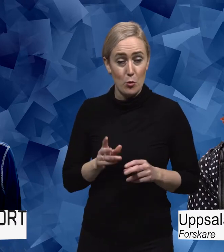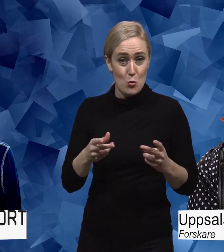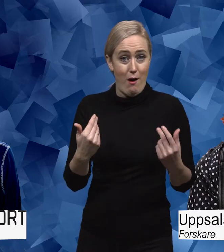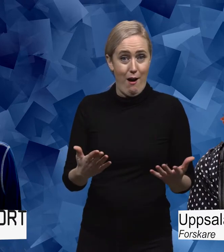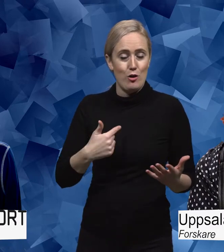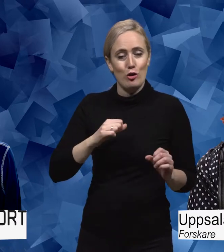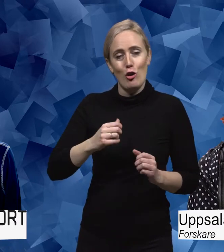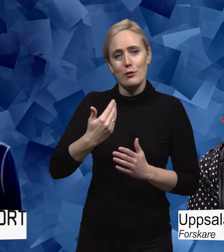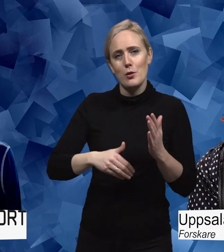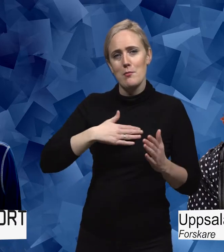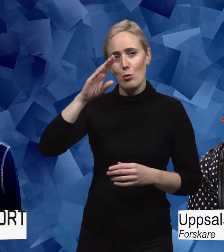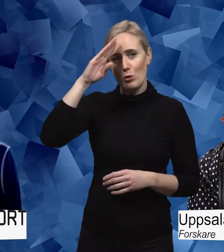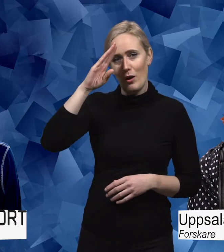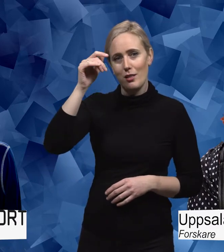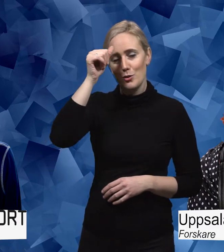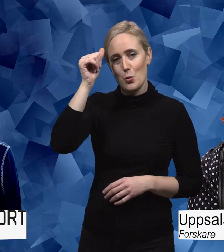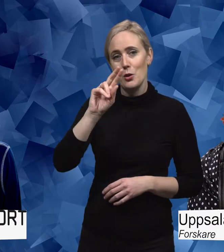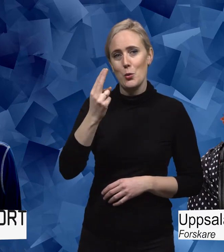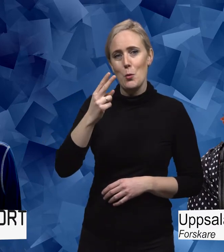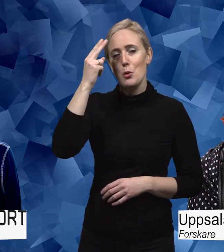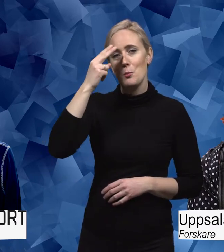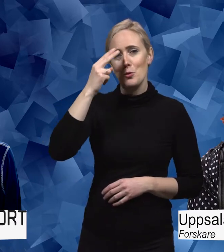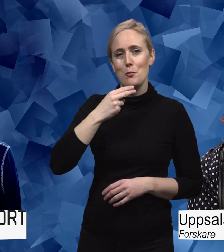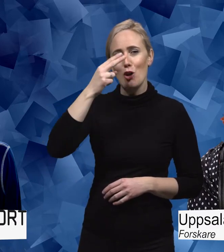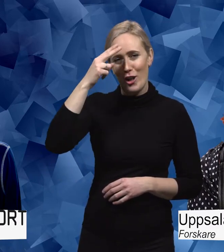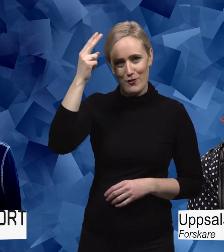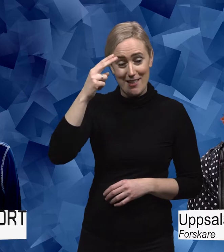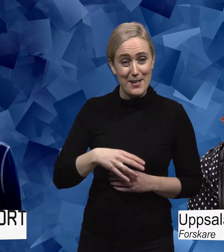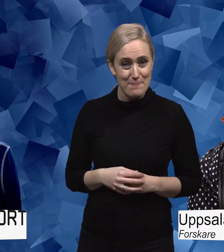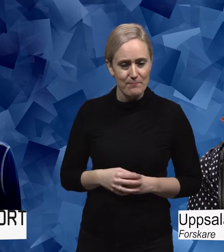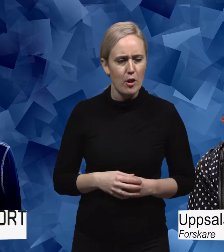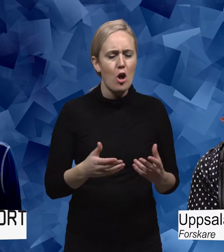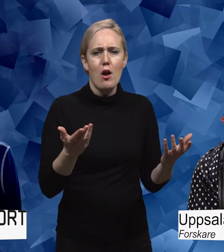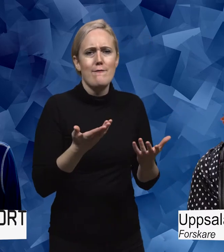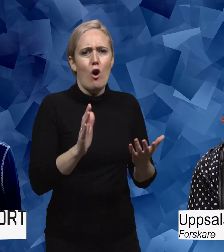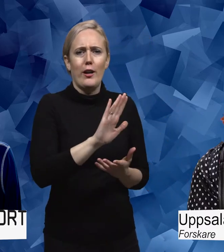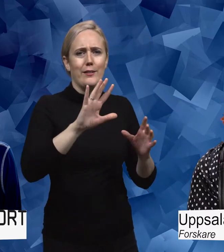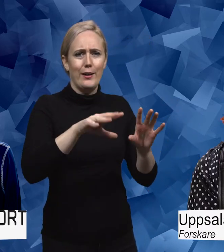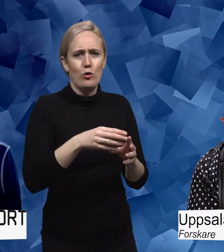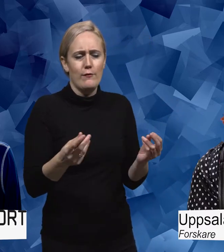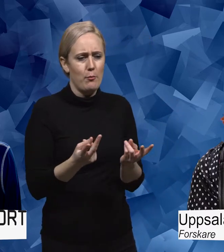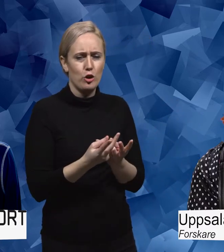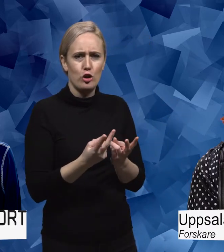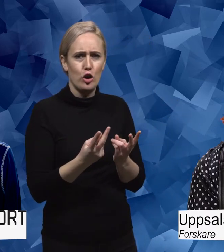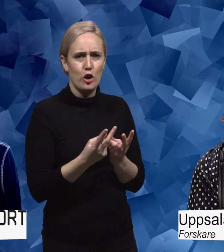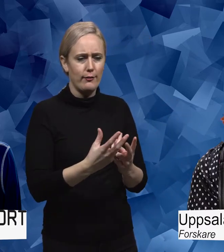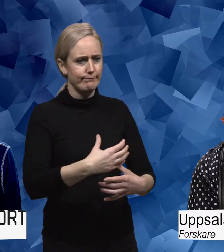mina doktorandstudier på Uppsala universitet. Vad har ni kommit fram till? Vad innebär det att vara spetspatient? Vad får det för